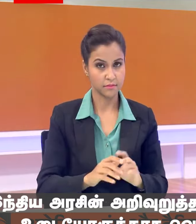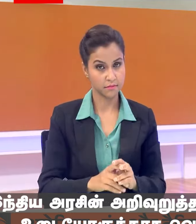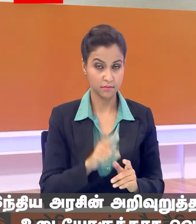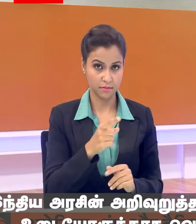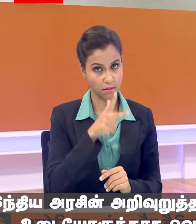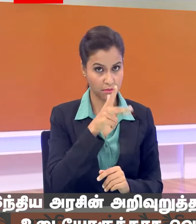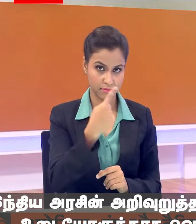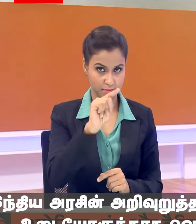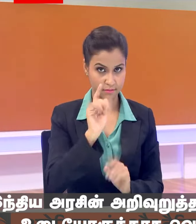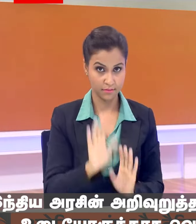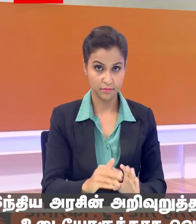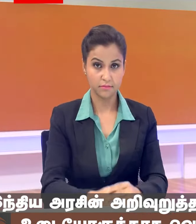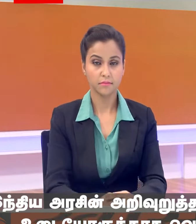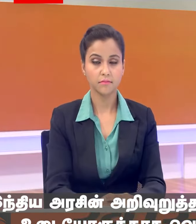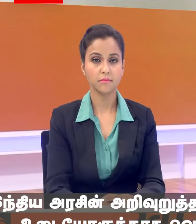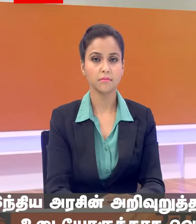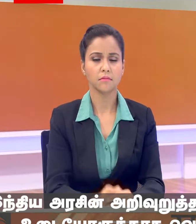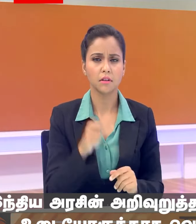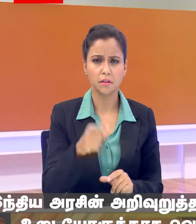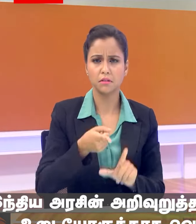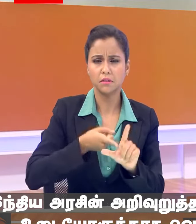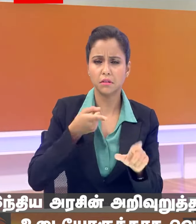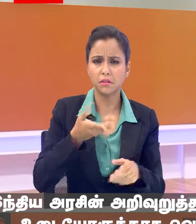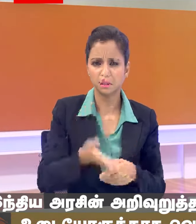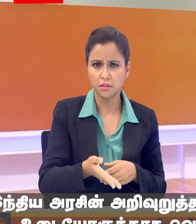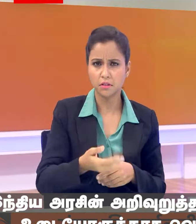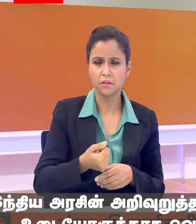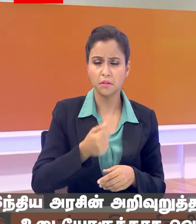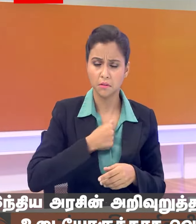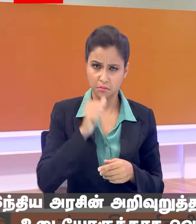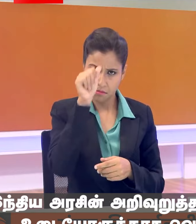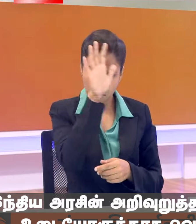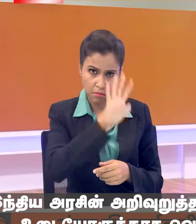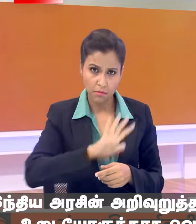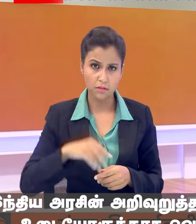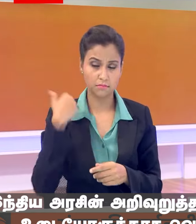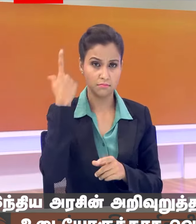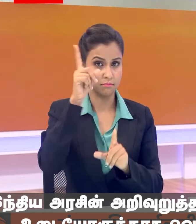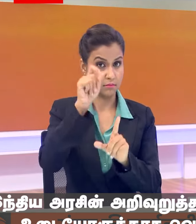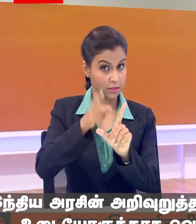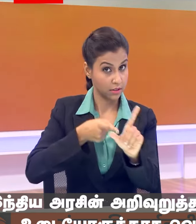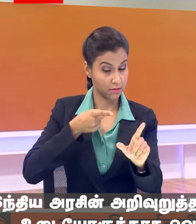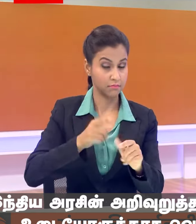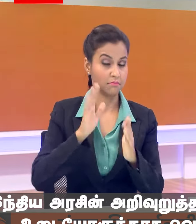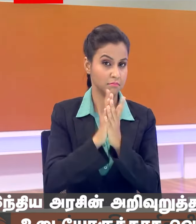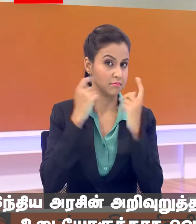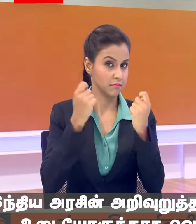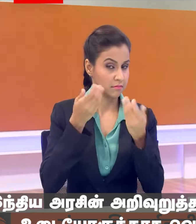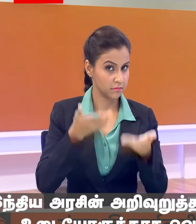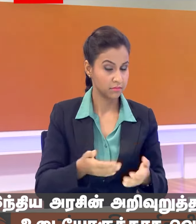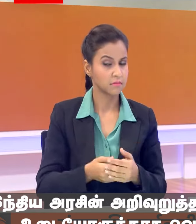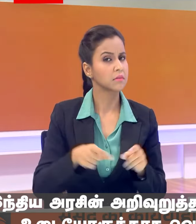अच्छी बात कही इस साल हम भारत के एक्ट इस्ट पॉलिसी का दस्मी साल गिरा माना रहे हैं इसके